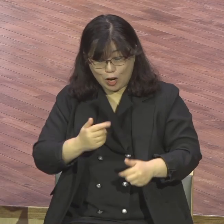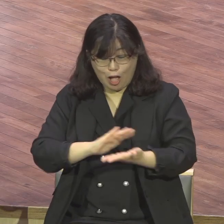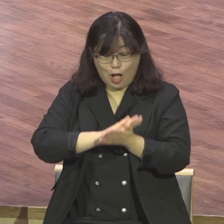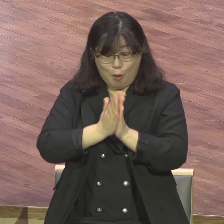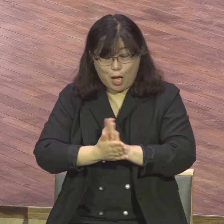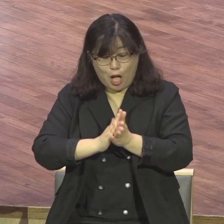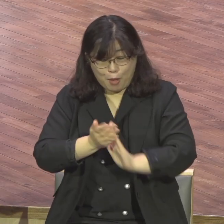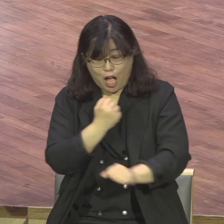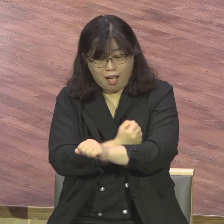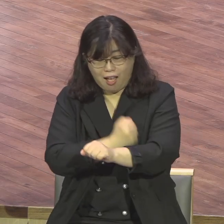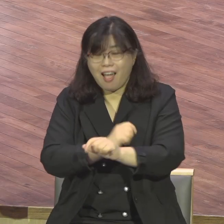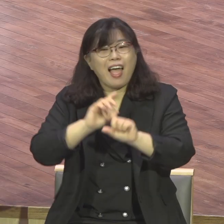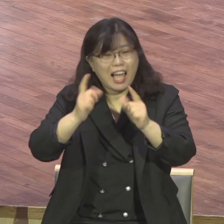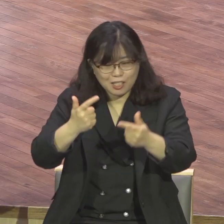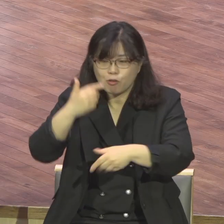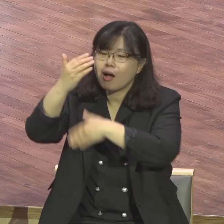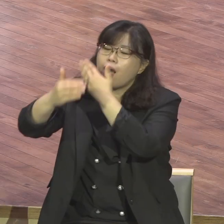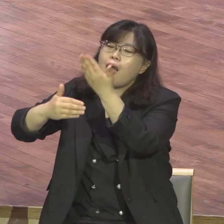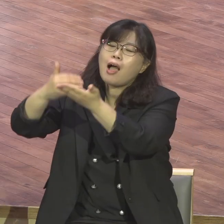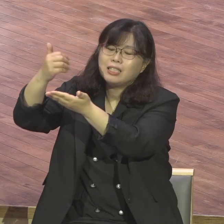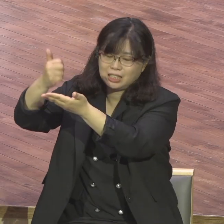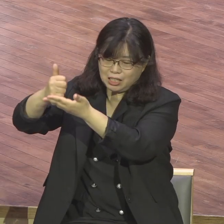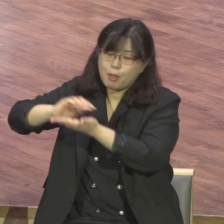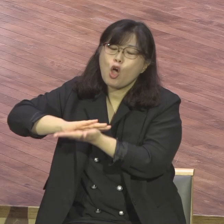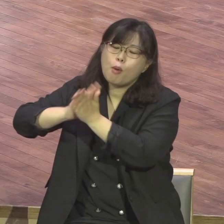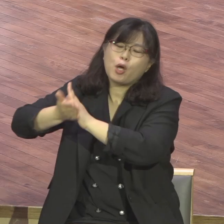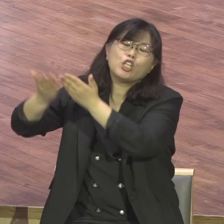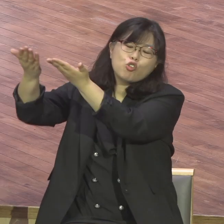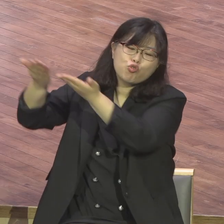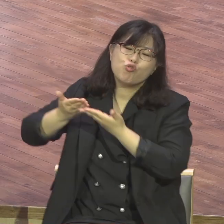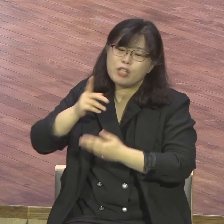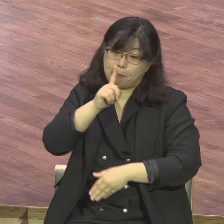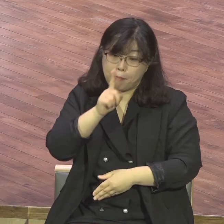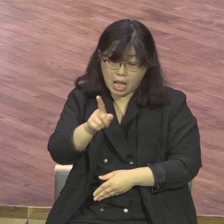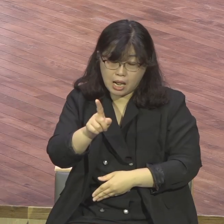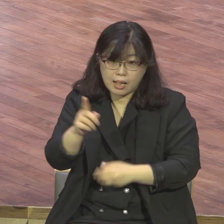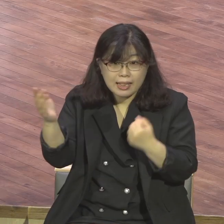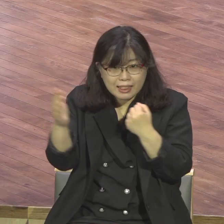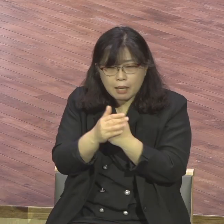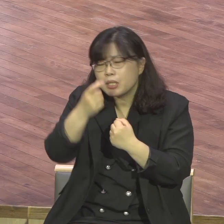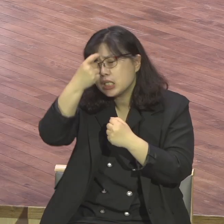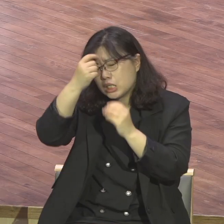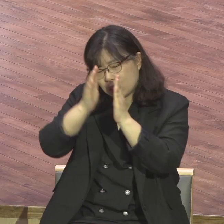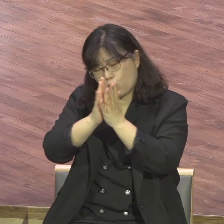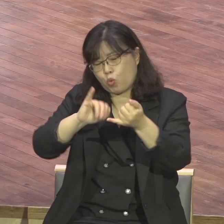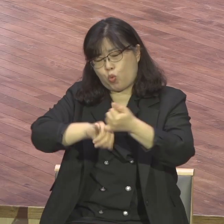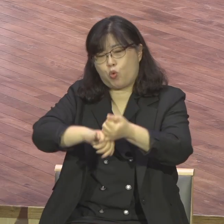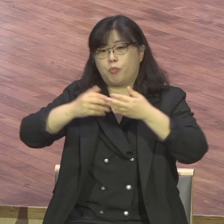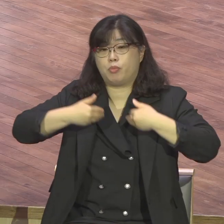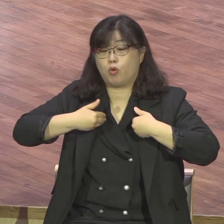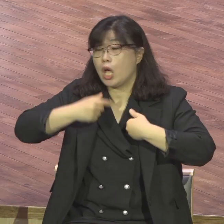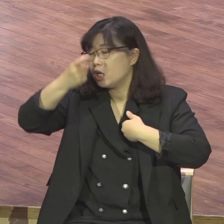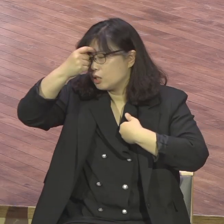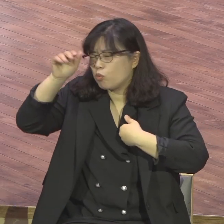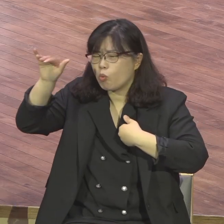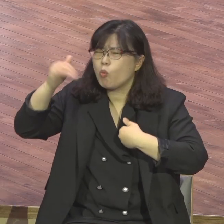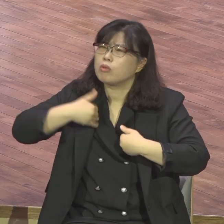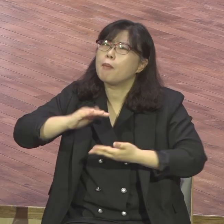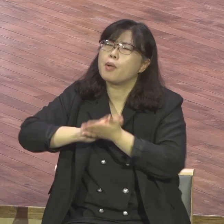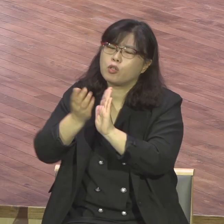기도해라 은약기도 기도하면 변화시켜 준다는 그리고 그것을 지속해야 한다 그래서 24가 중요합니다